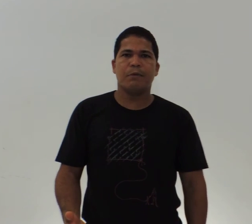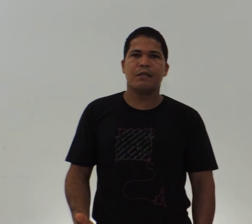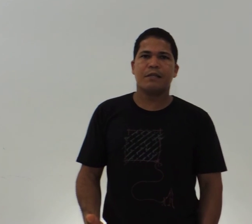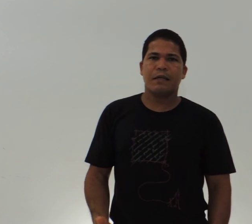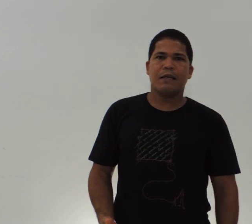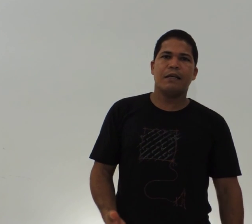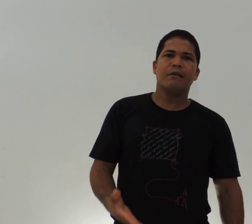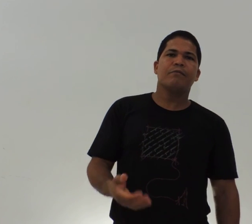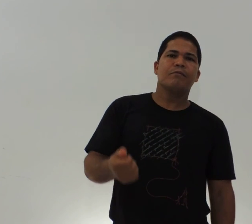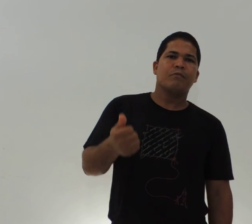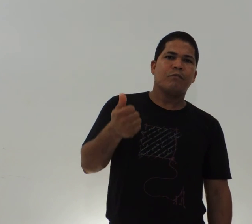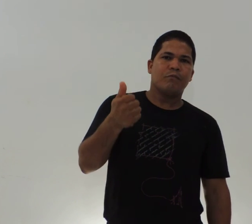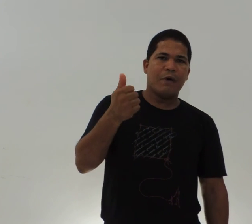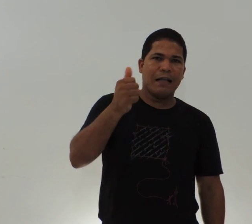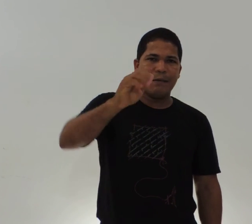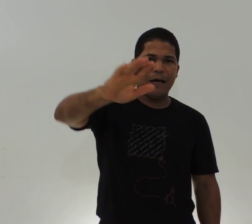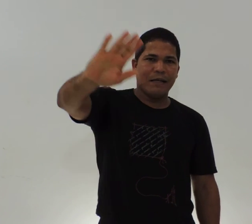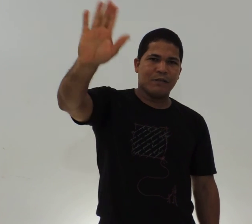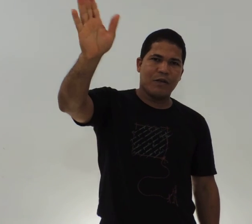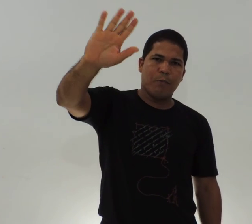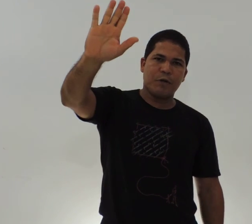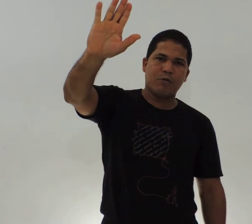livras e até mais. Tchau, pessoal!